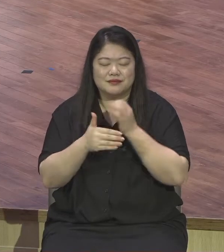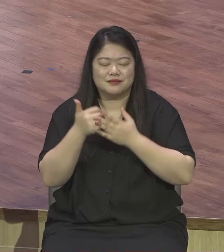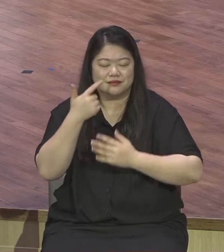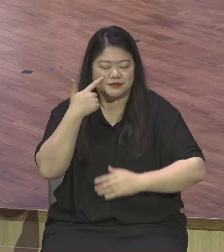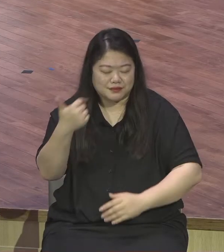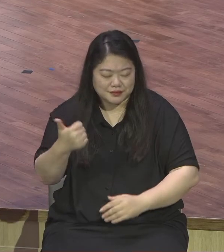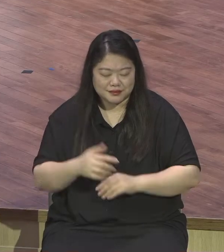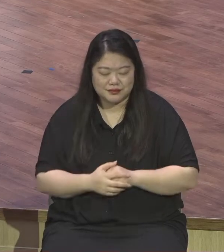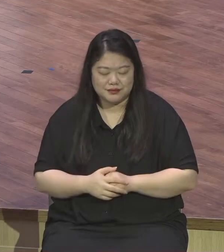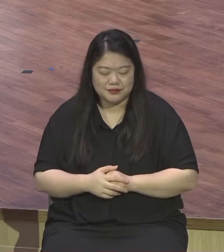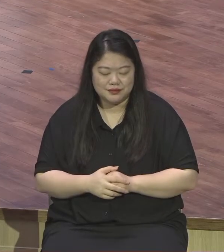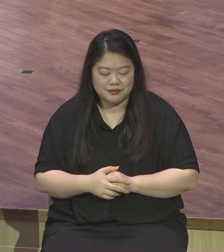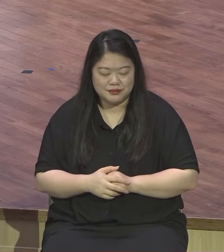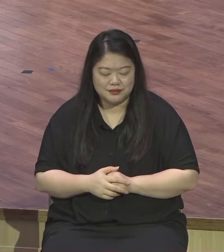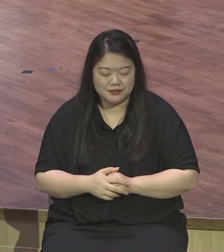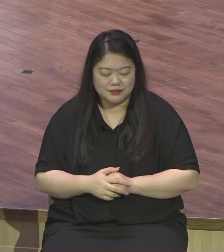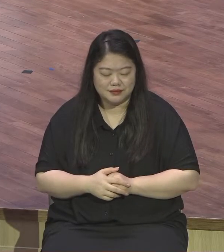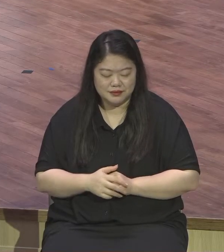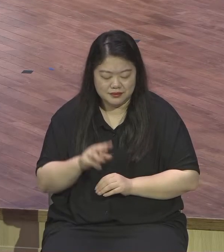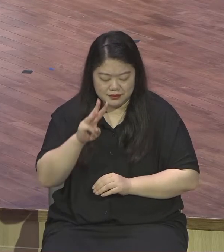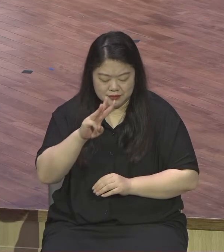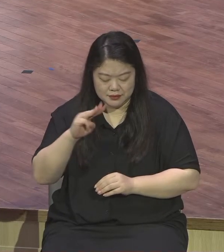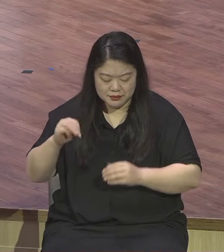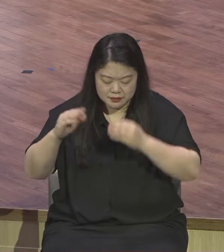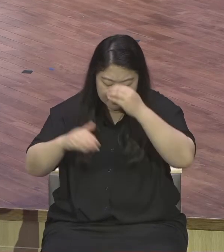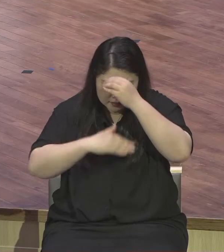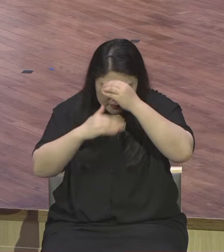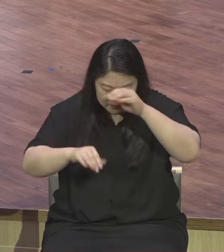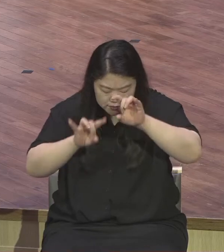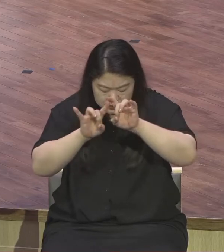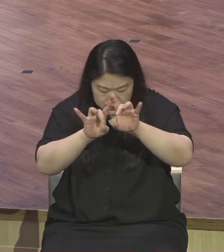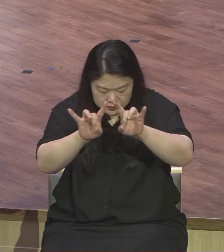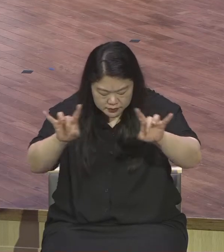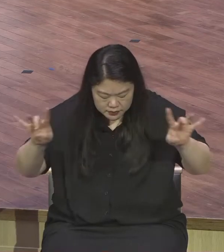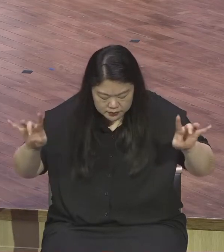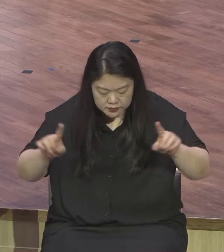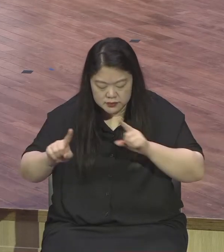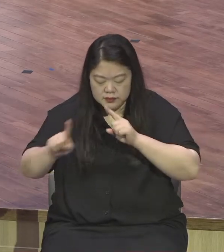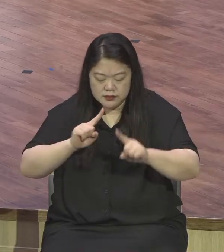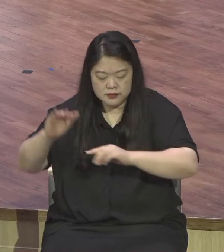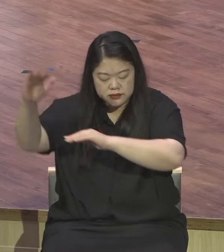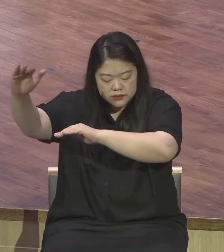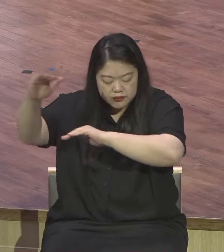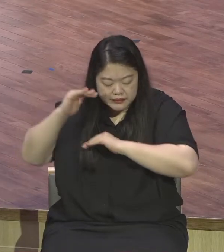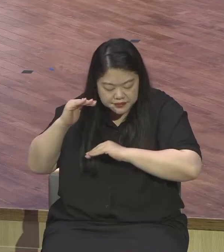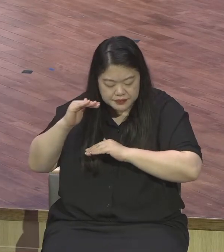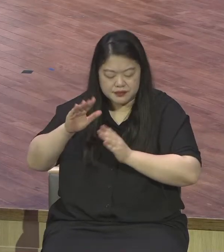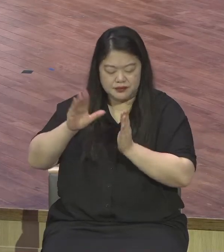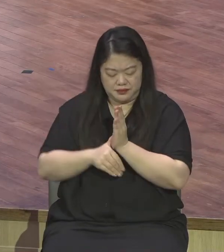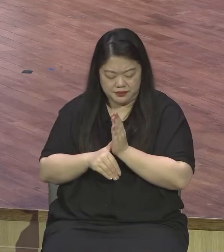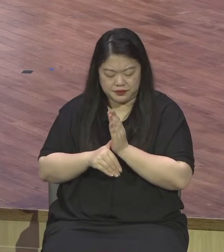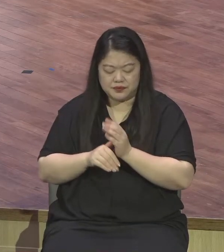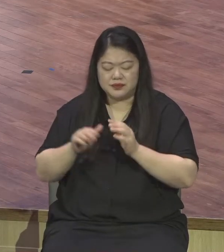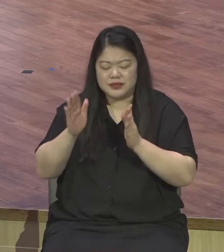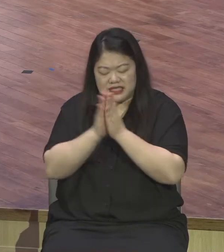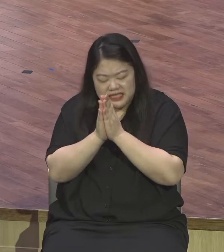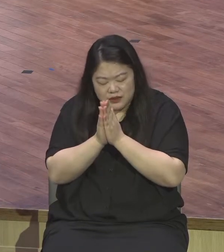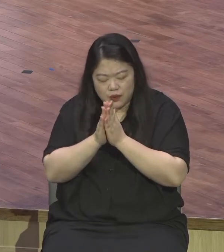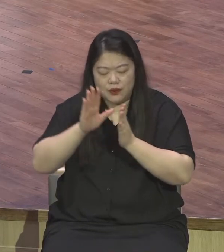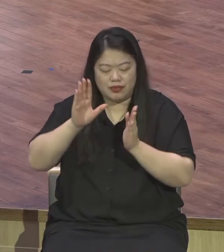하나님 앞에 예배할 때마다 말씀을 들을 때마다 기도를 할 때마다 찬양할 때마다 감동이 넘치는